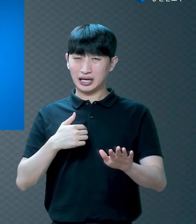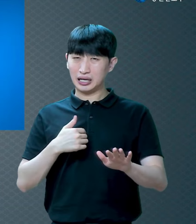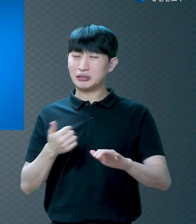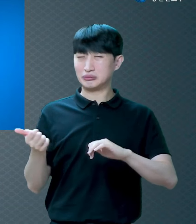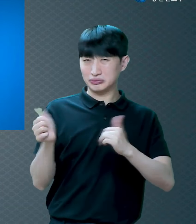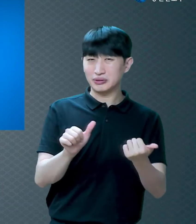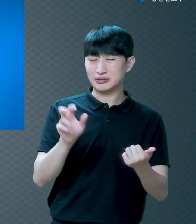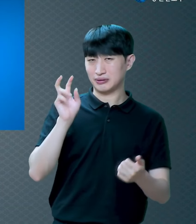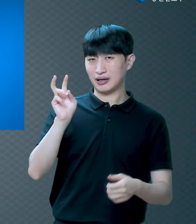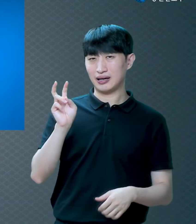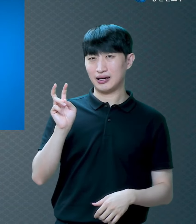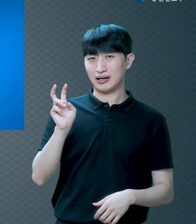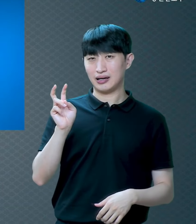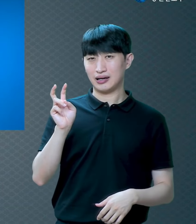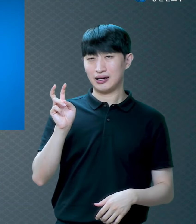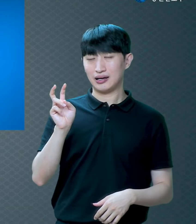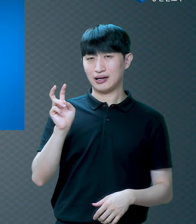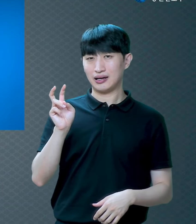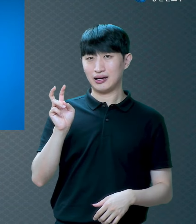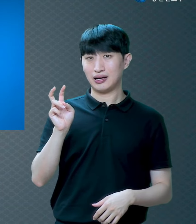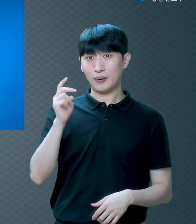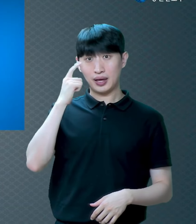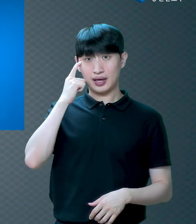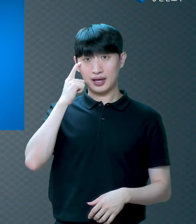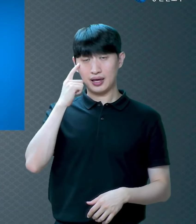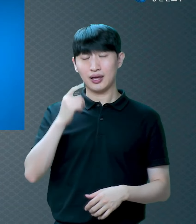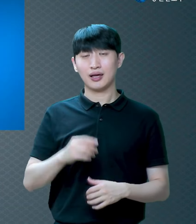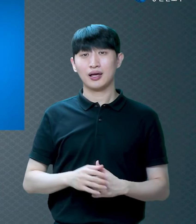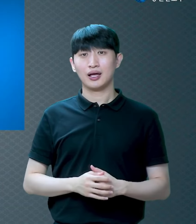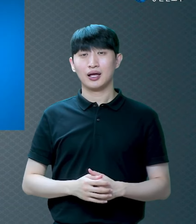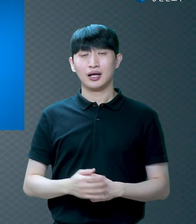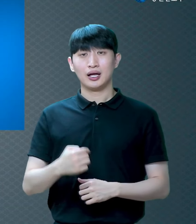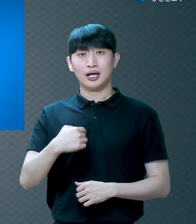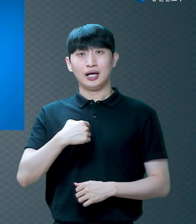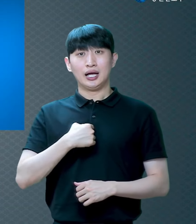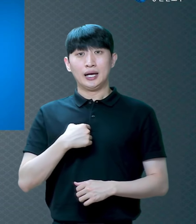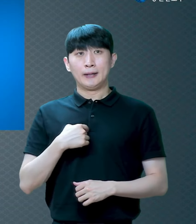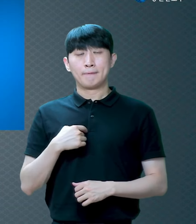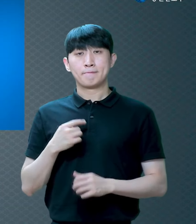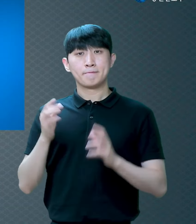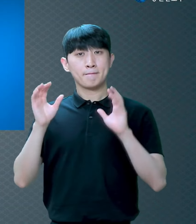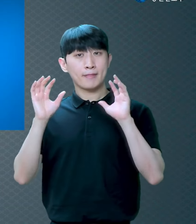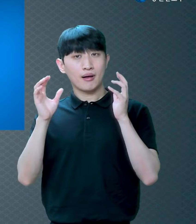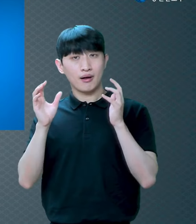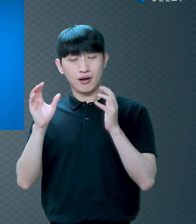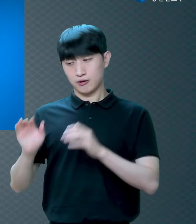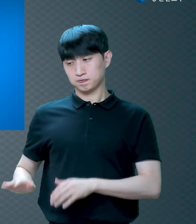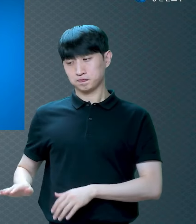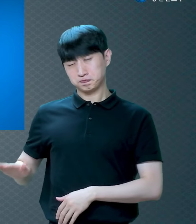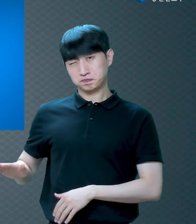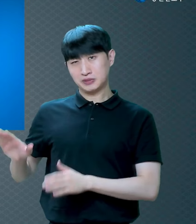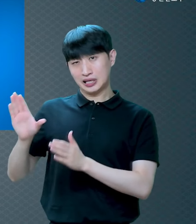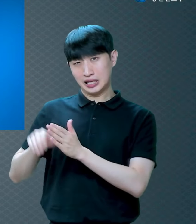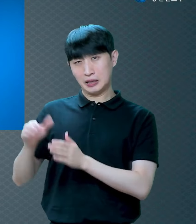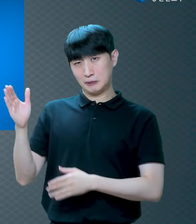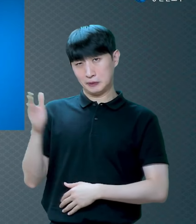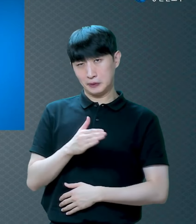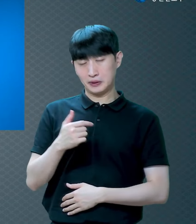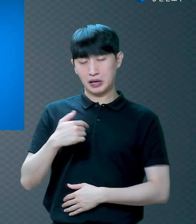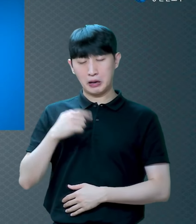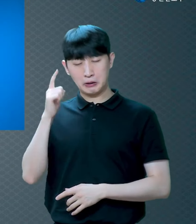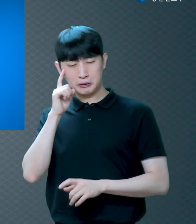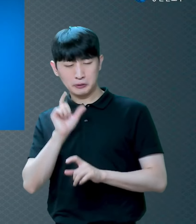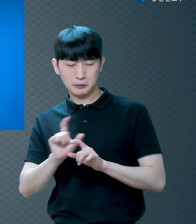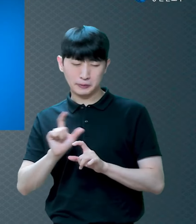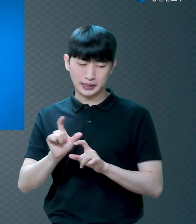그렇게 생각하거든요 왜냐하면 제가 어렸을 때부터 고민을 하다가 인생의 답을 못